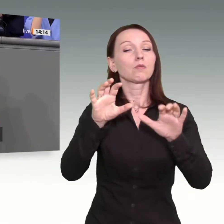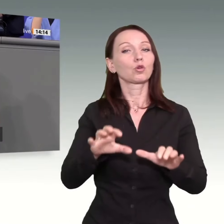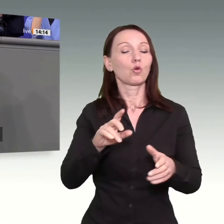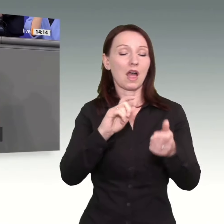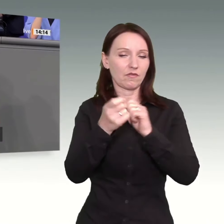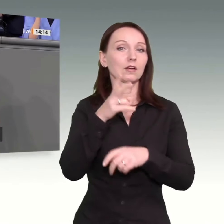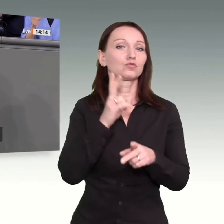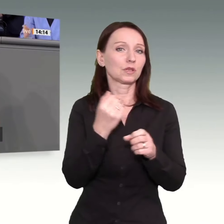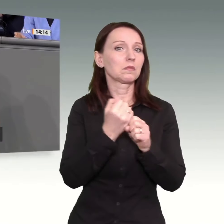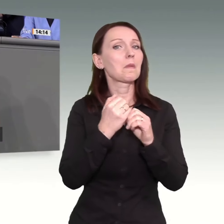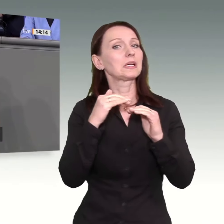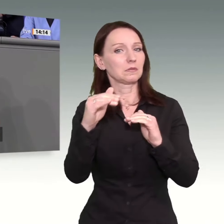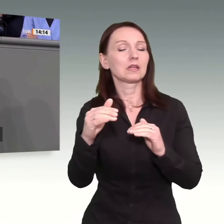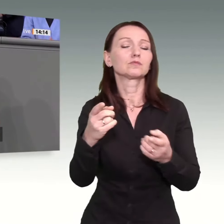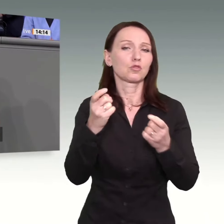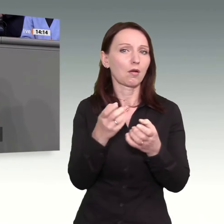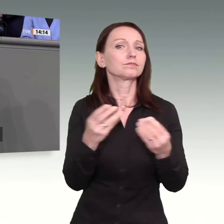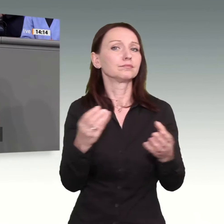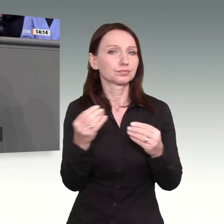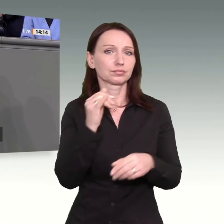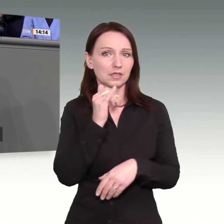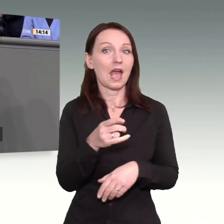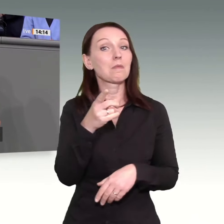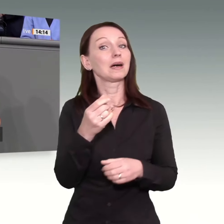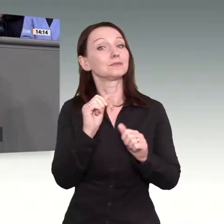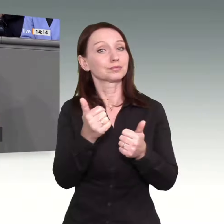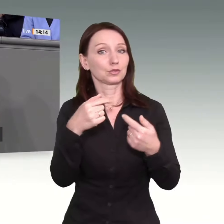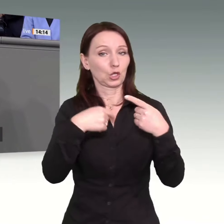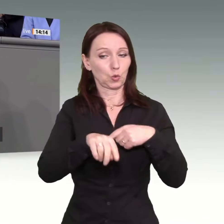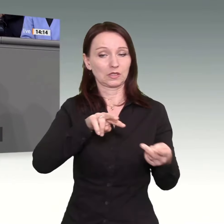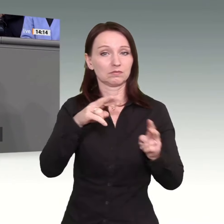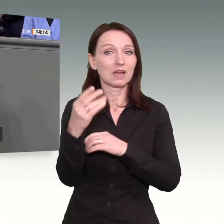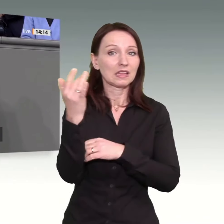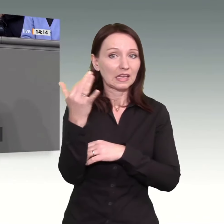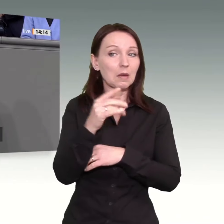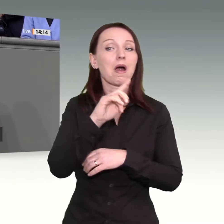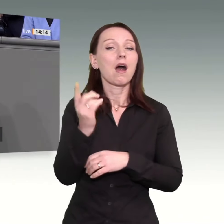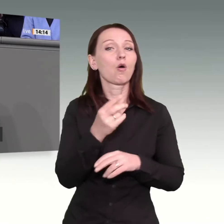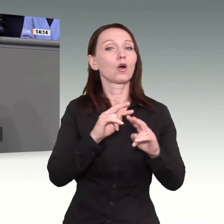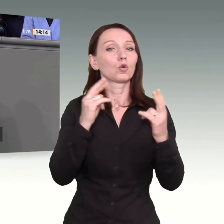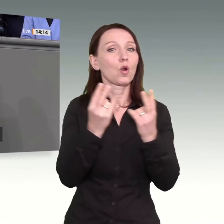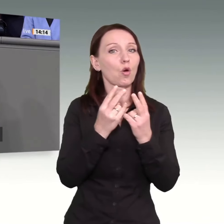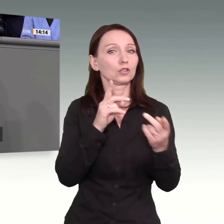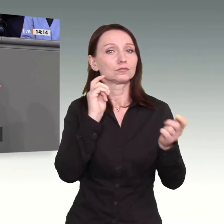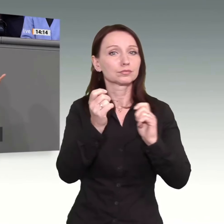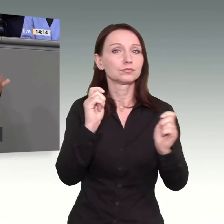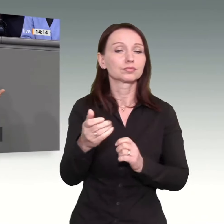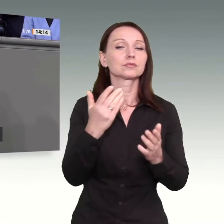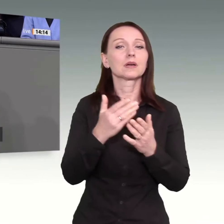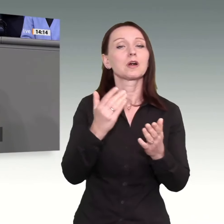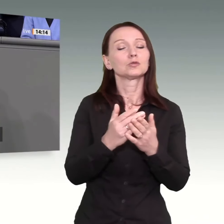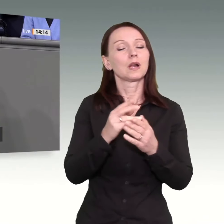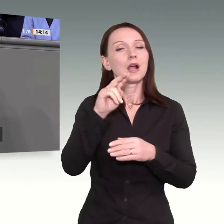durch und für die ökologische Transformation hunderttausende neue Arbeitsplätze entstehen. Das ist ein